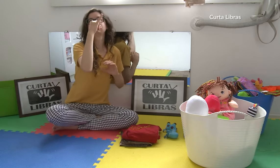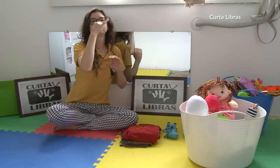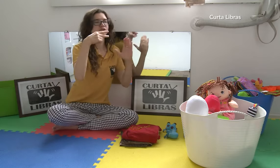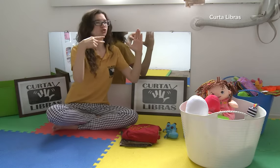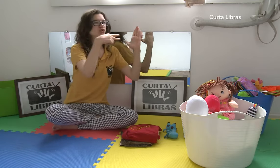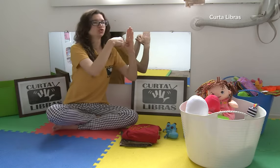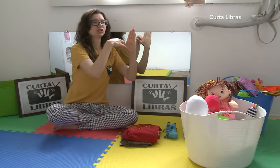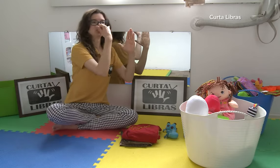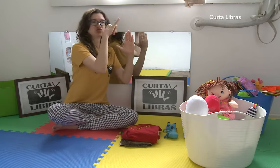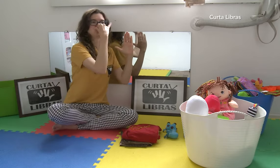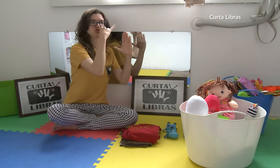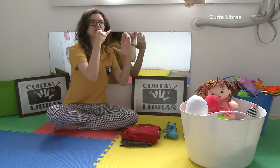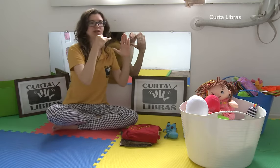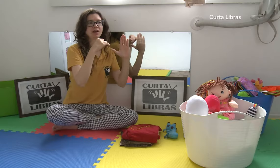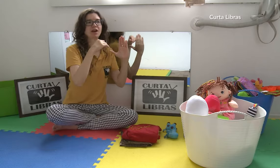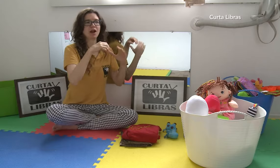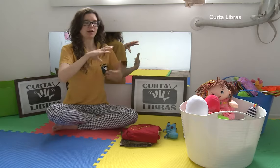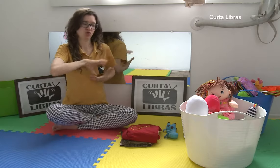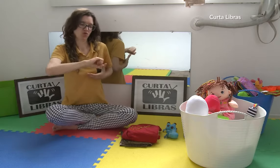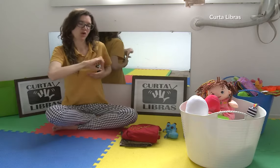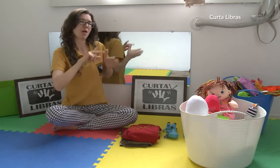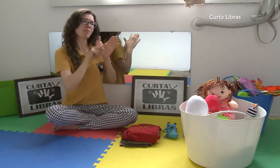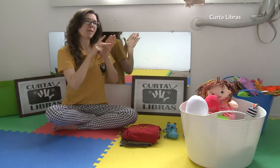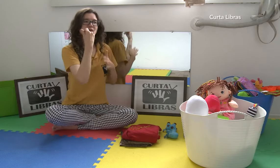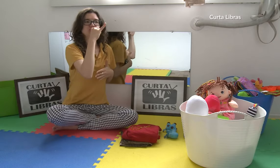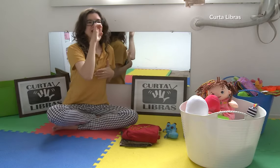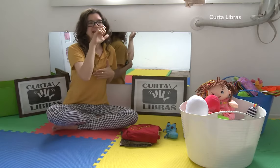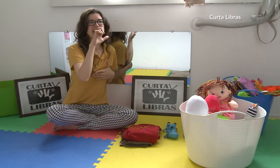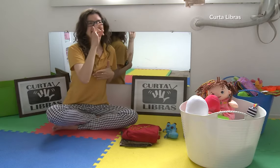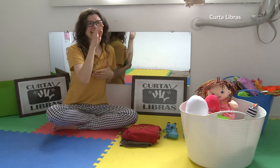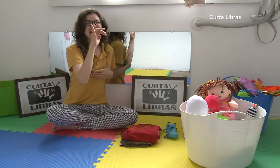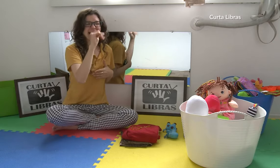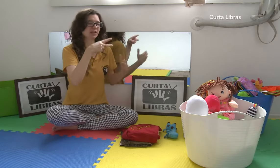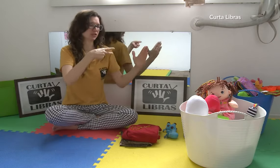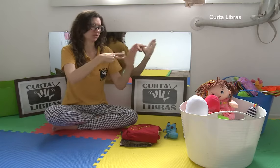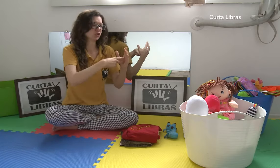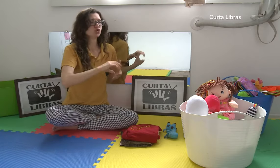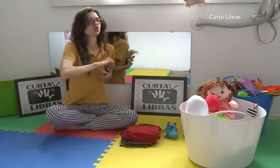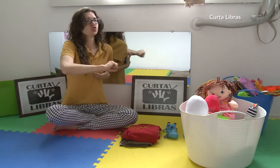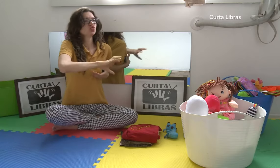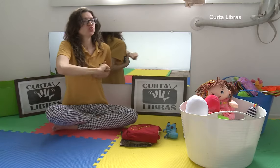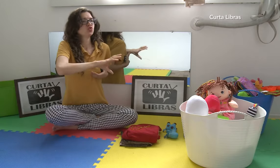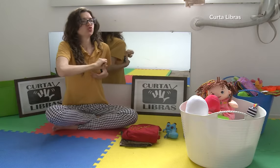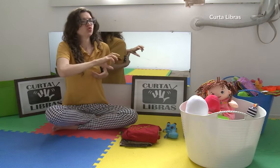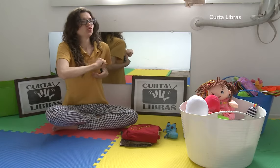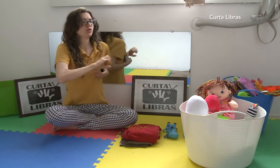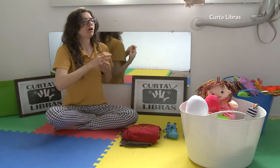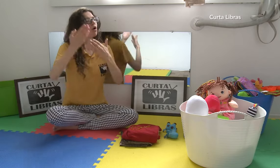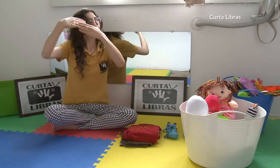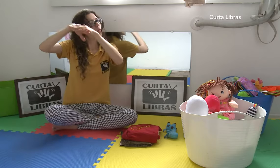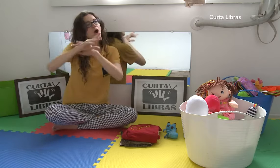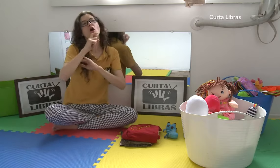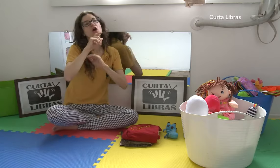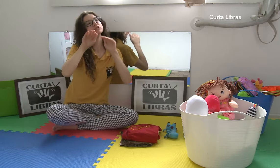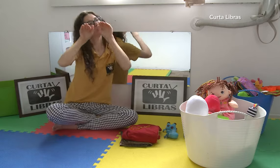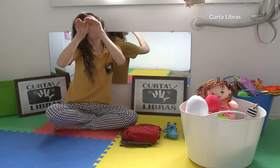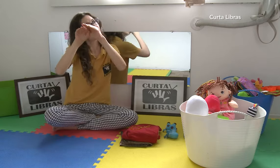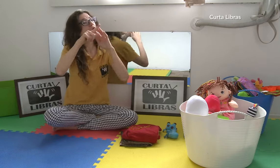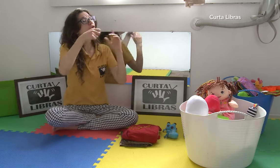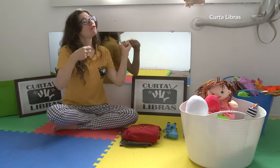suas mãos mesmo. Mas se achar que sai pouco ou que é complicado, pode comprar uma máquina de esgotar leite manual ou uma máquina elétrica. Com a